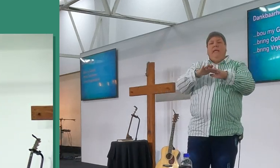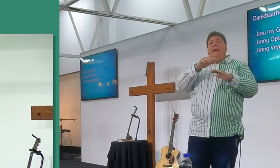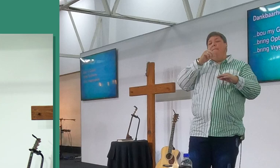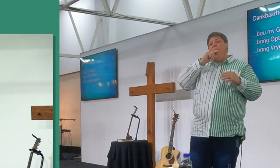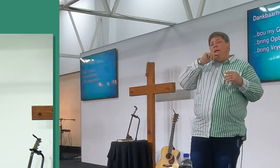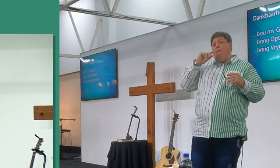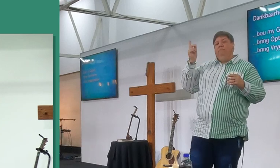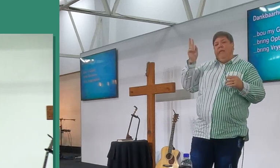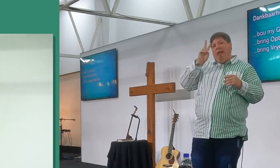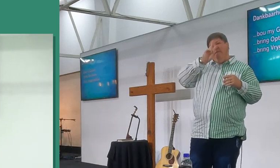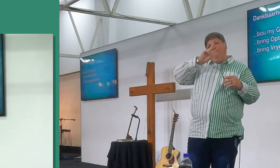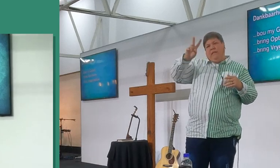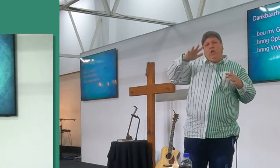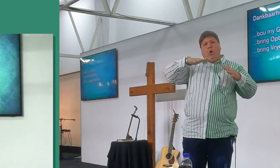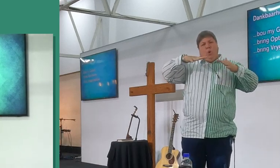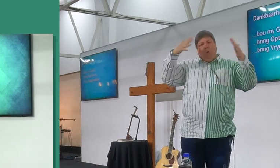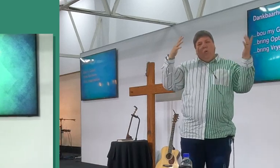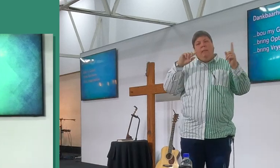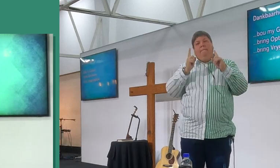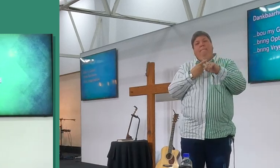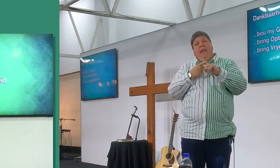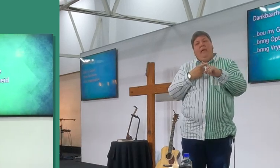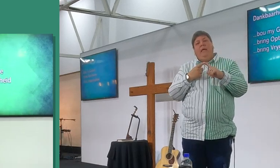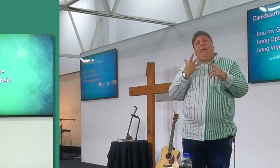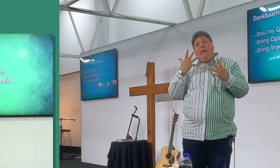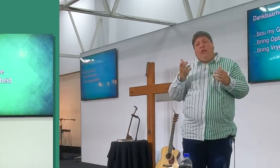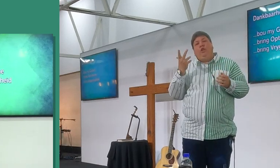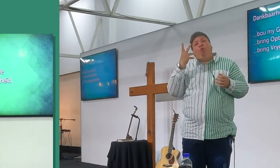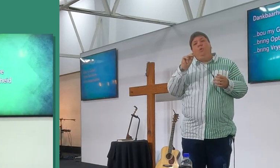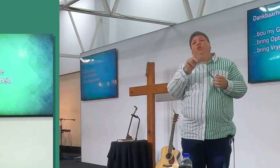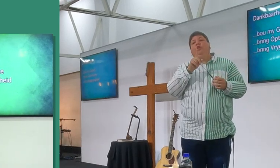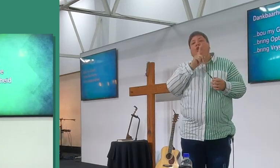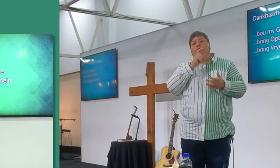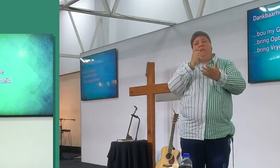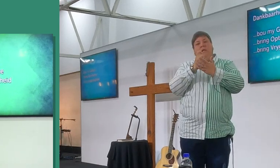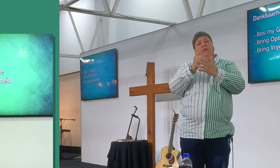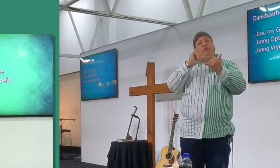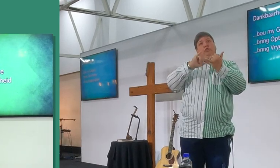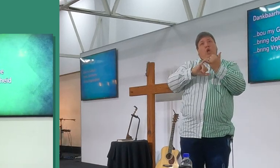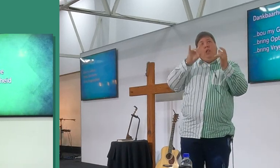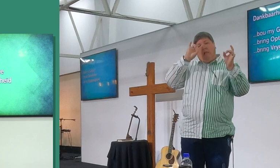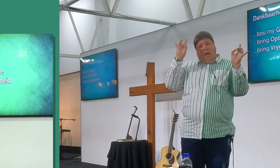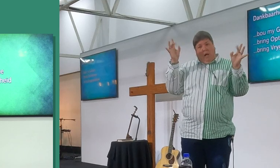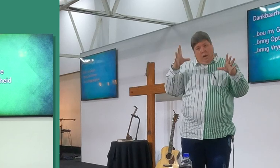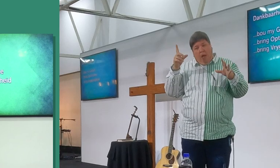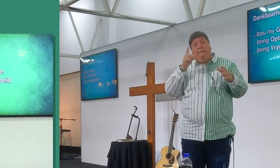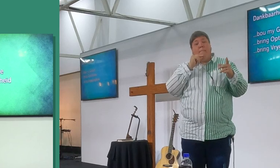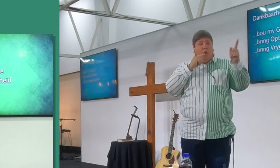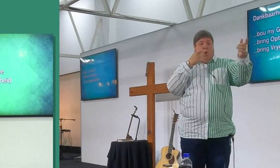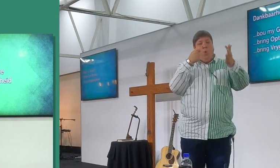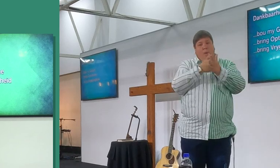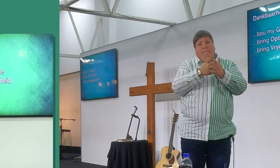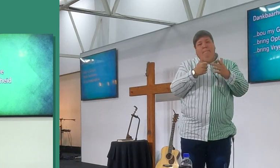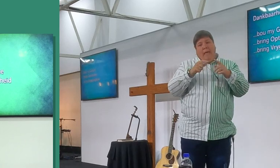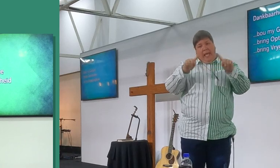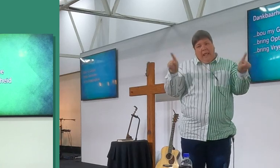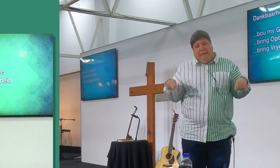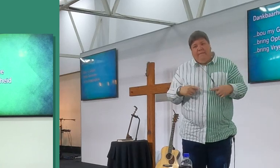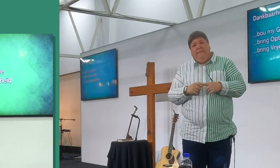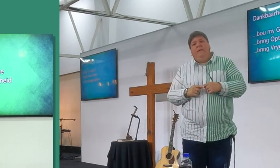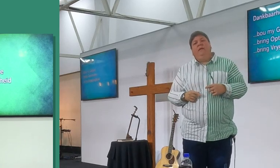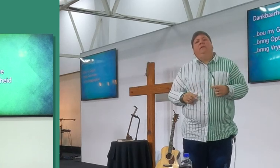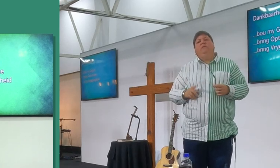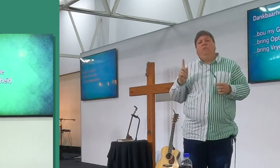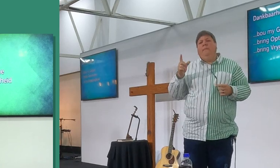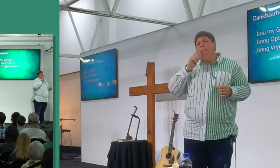visie, en het die plek gekry, en die plek het 20.000 rand skuld, in krachtrekening, en daar loop die ouw rond, en hy sê, hoor die ouwens,